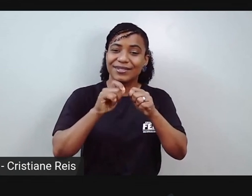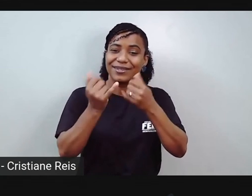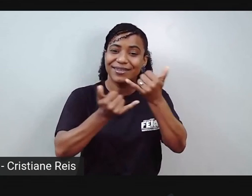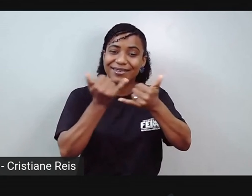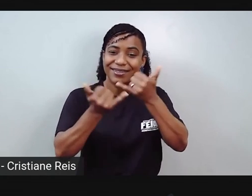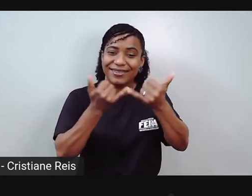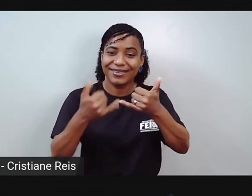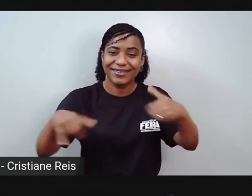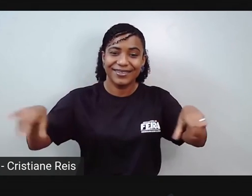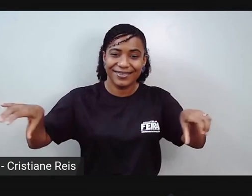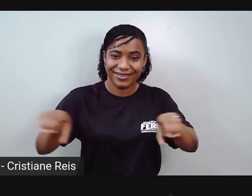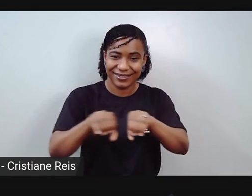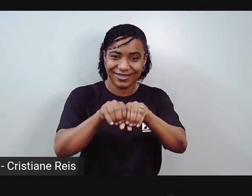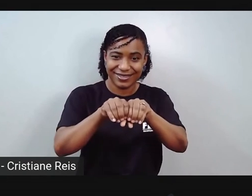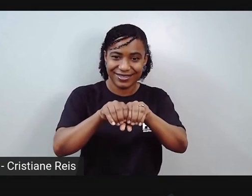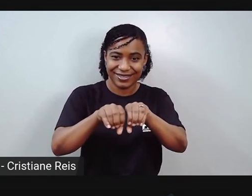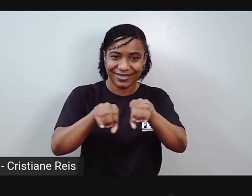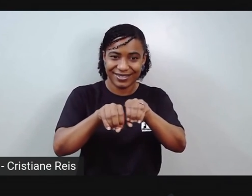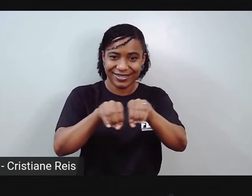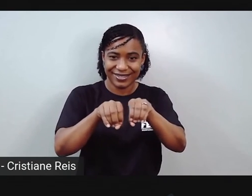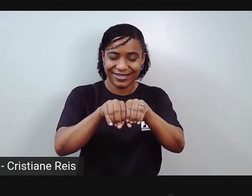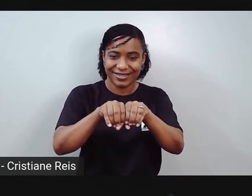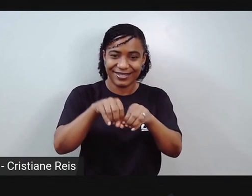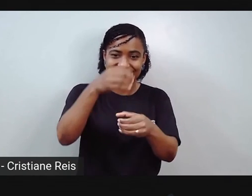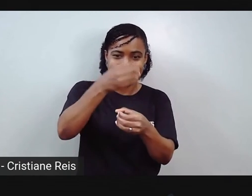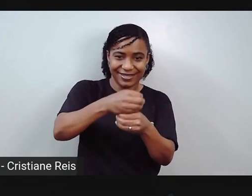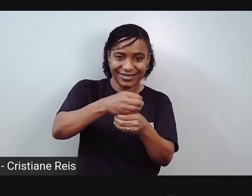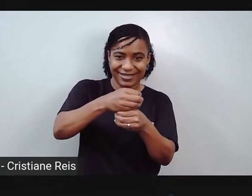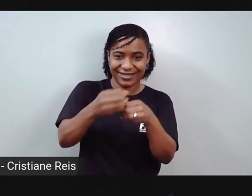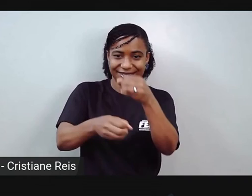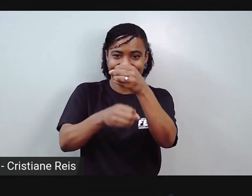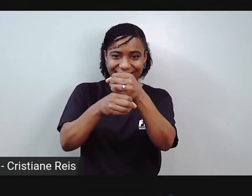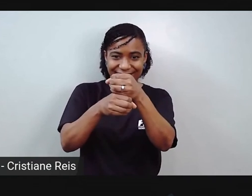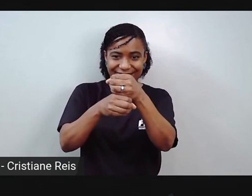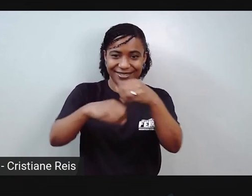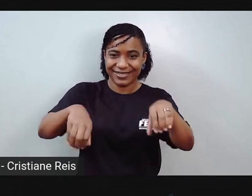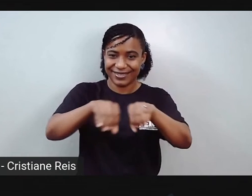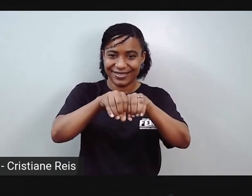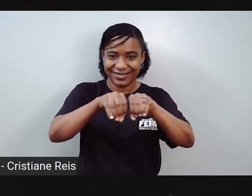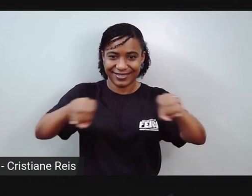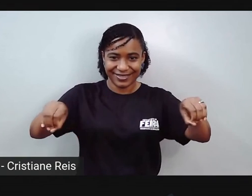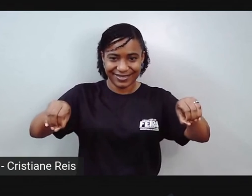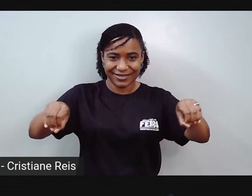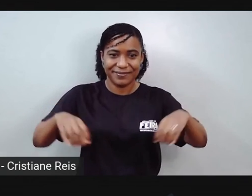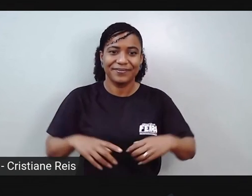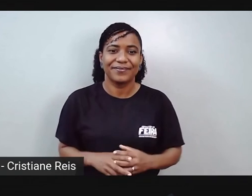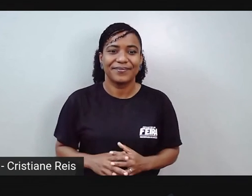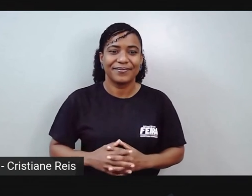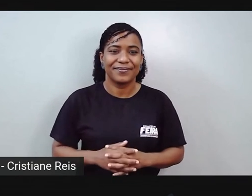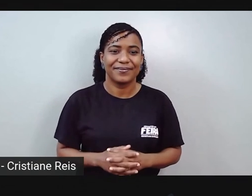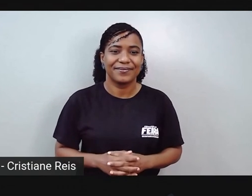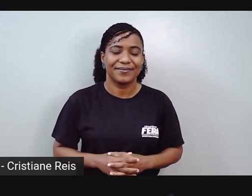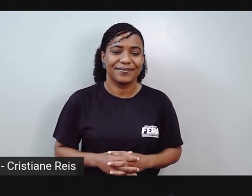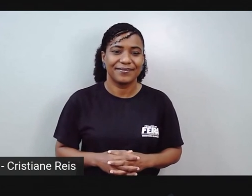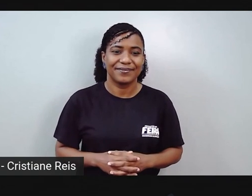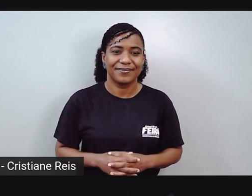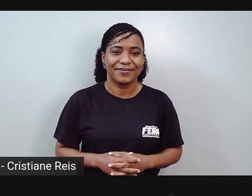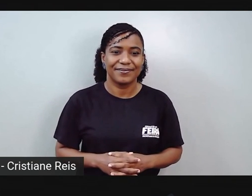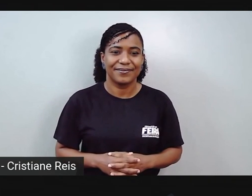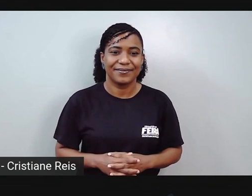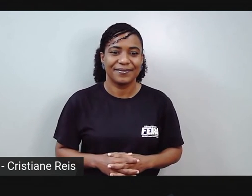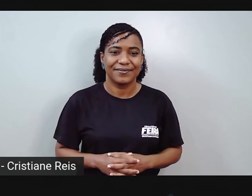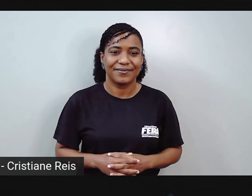de brincar de montar, né? E agora, meninada, olha. Esse rolinho que eu picotei,